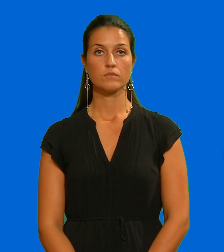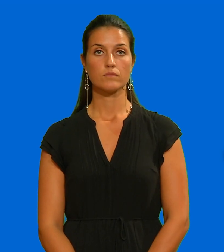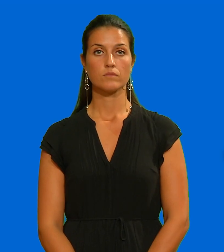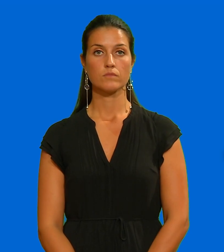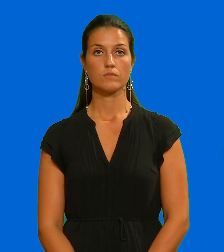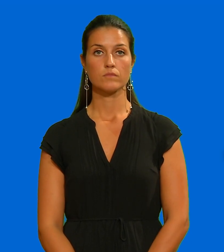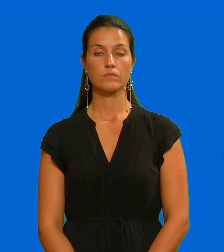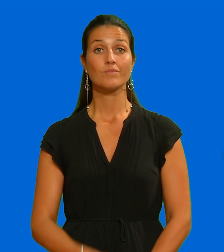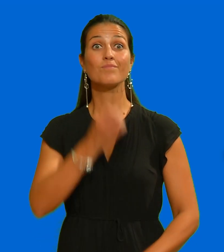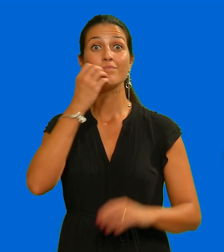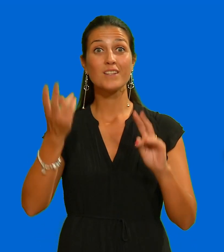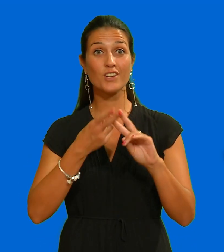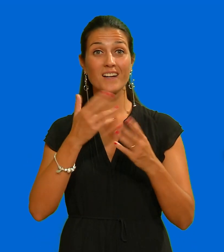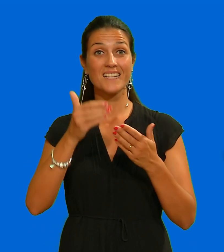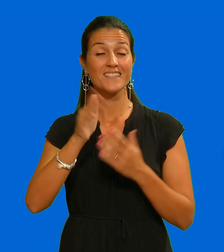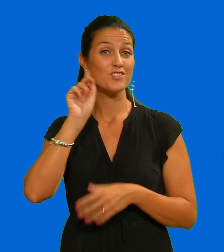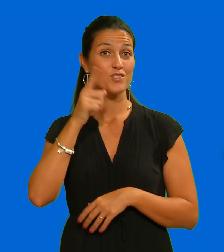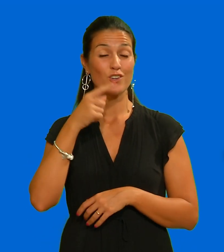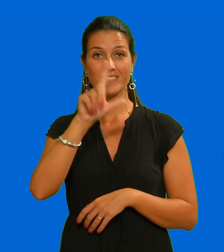Ben trovati al Tg Sordi di Lecce 7.